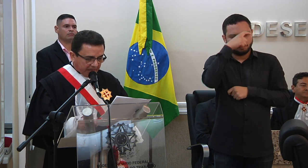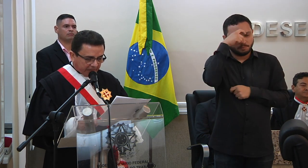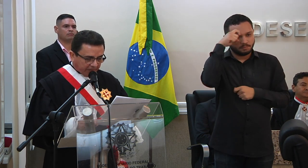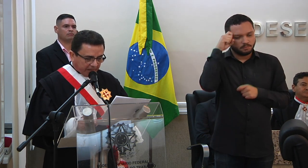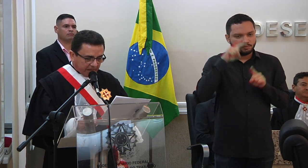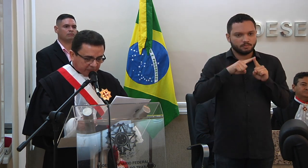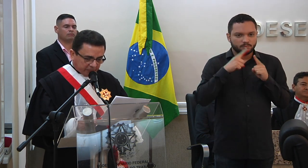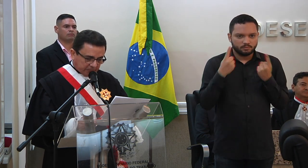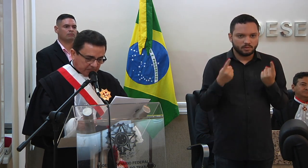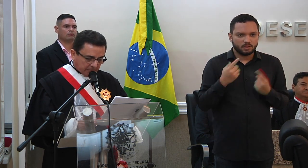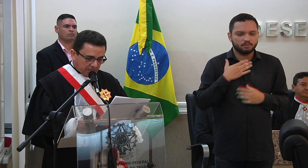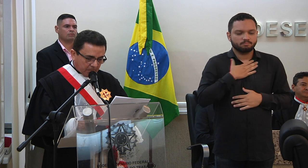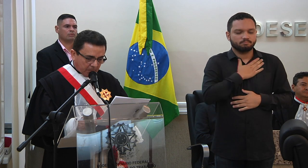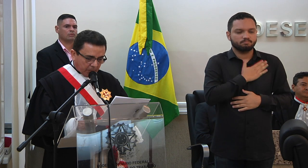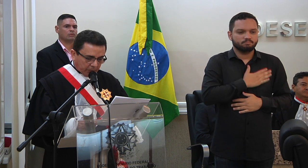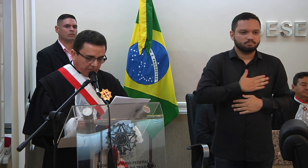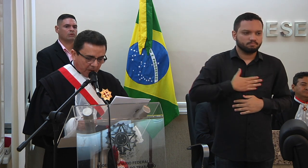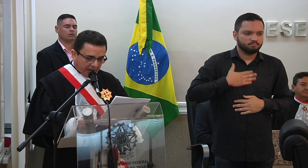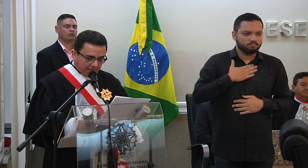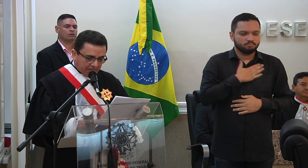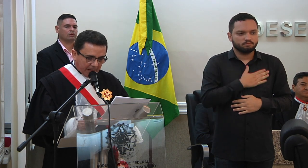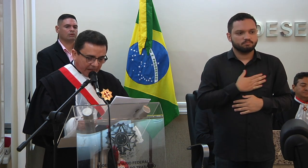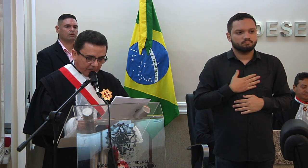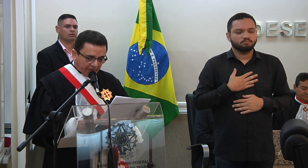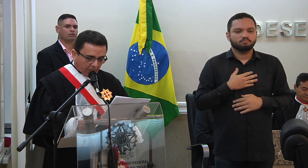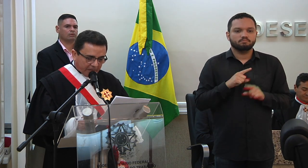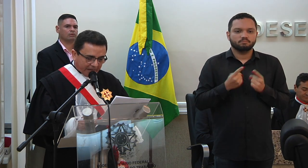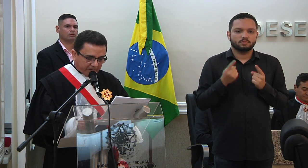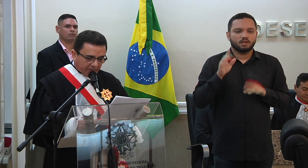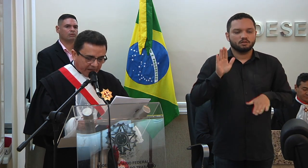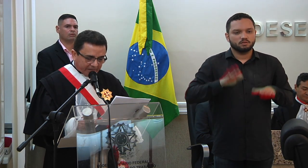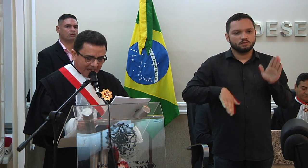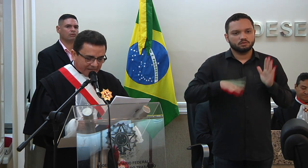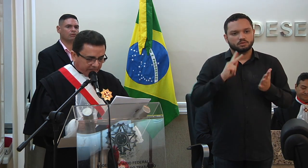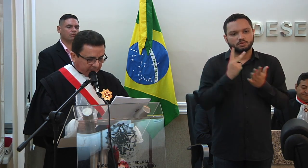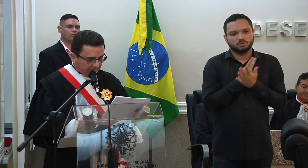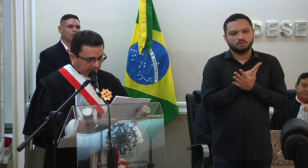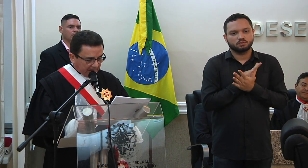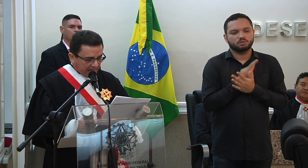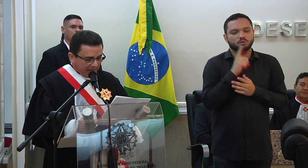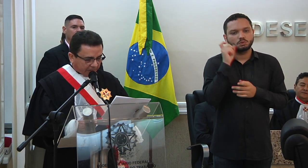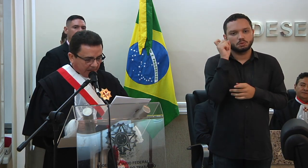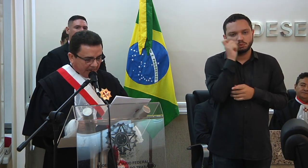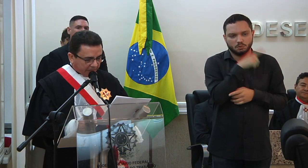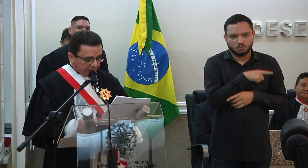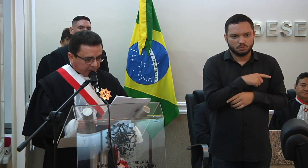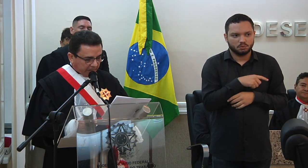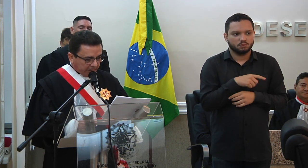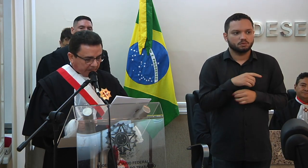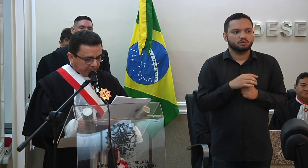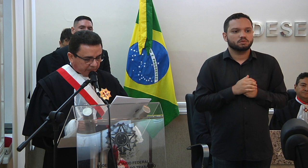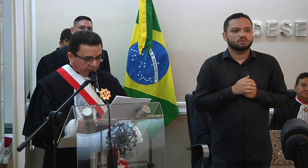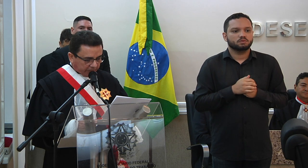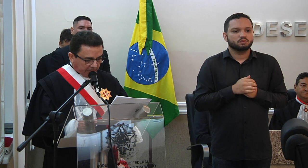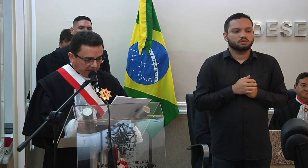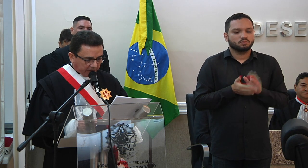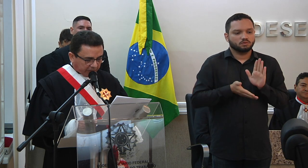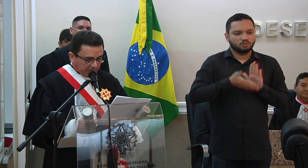extremamente gratificante, muito embora as dificuldades enfrentadas, as viagens